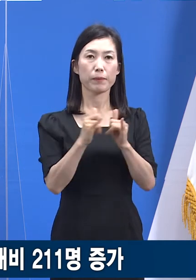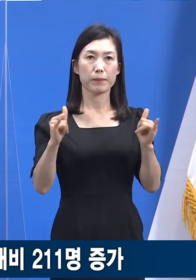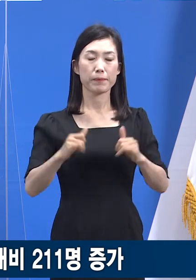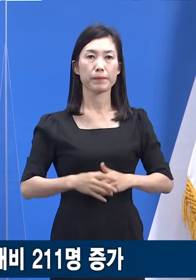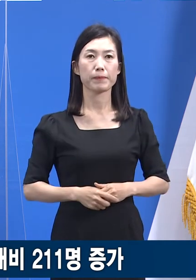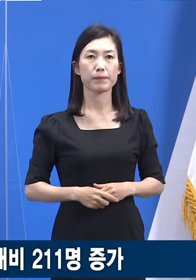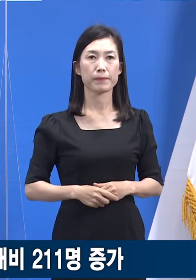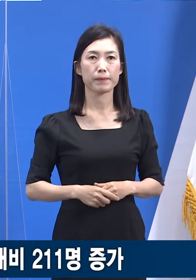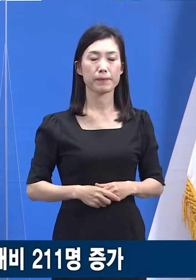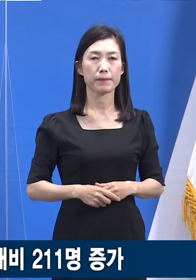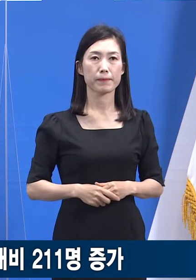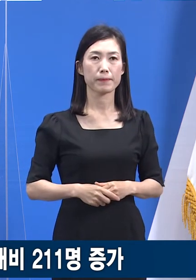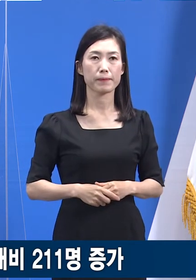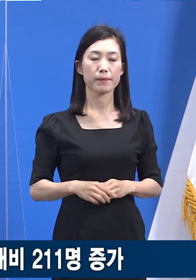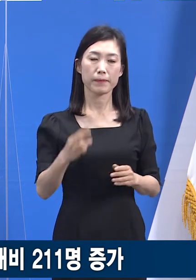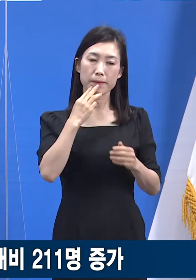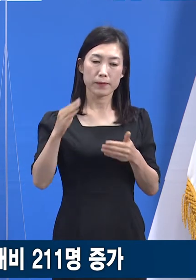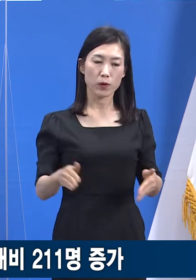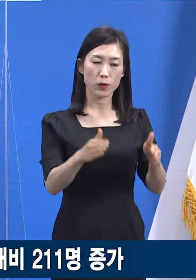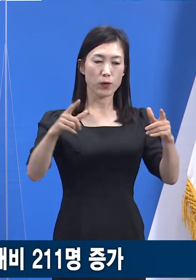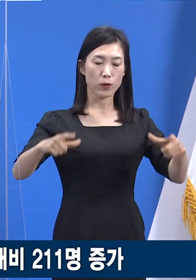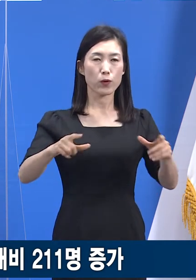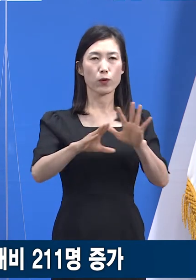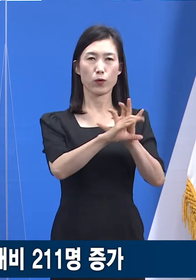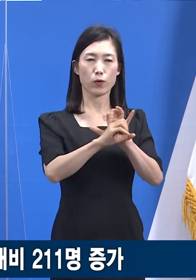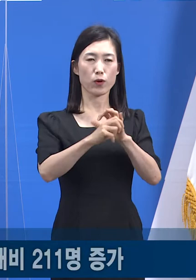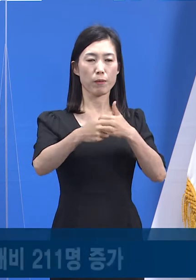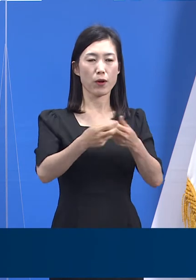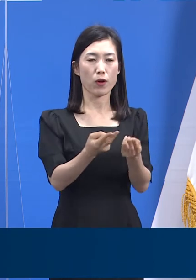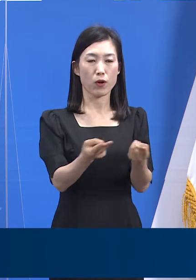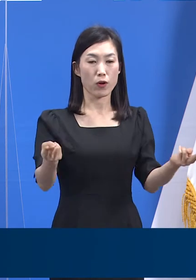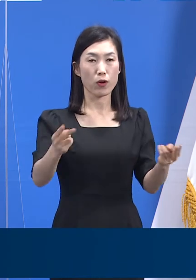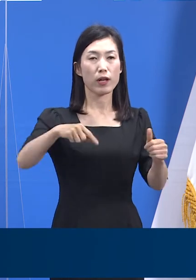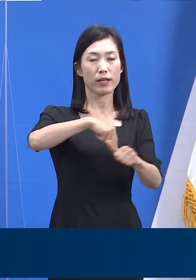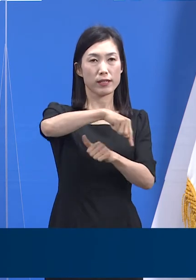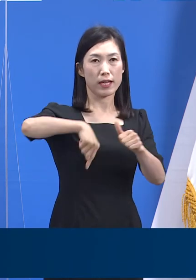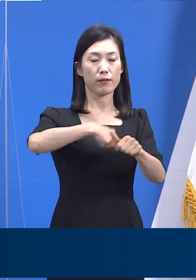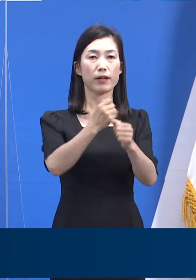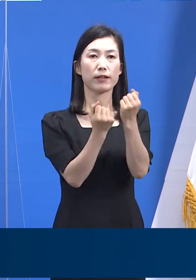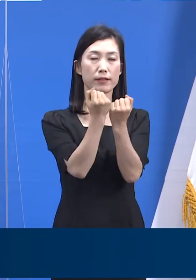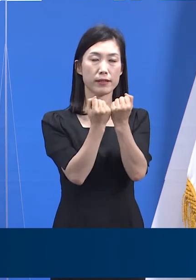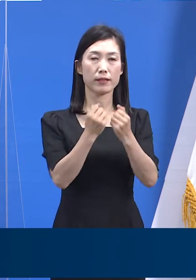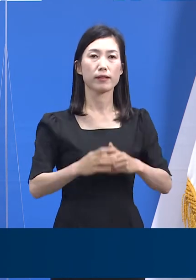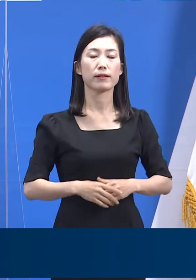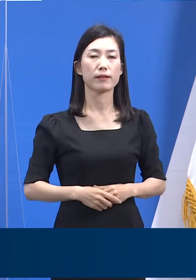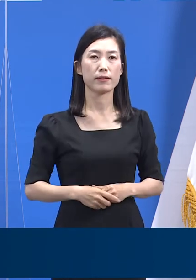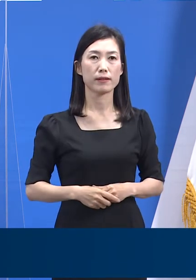경기도 코로나19 병상 운용 현황에 대해 말씀드립니다.